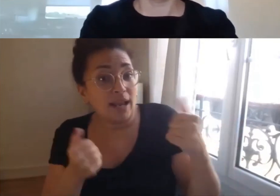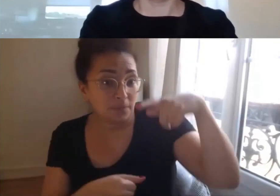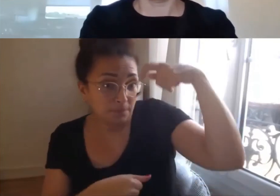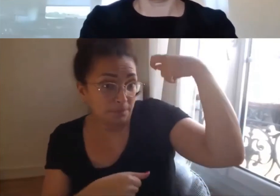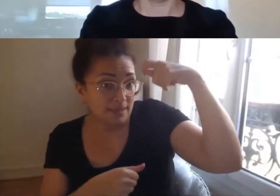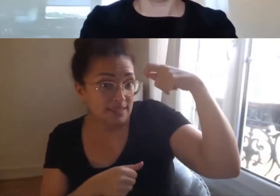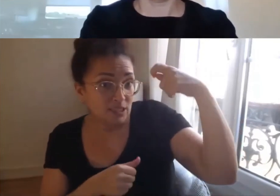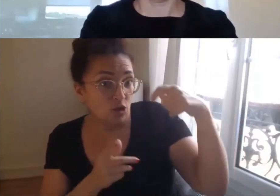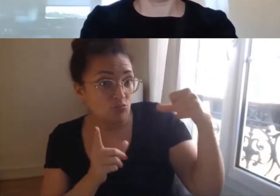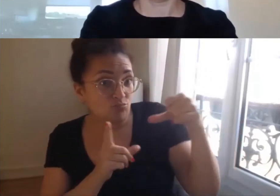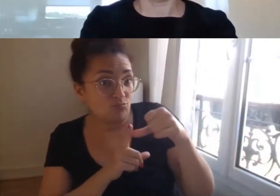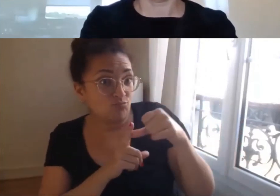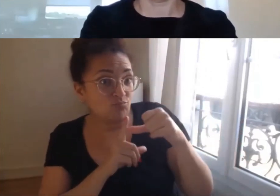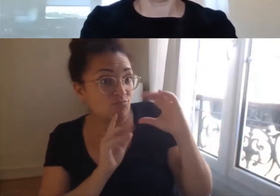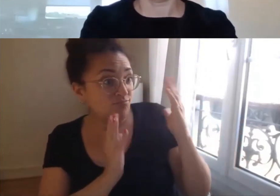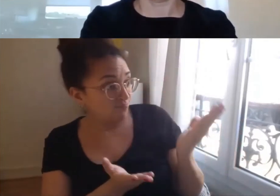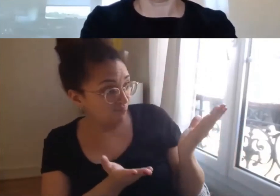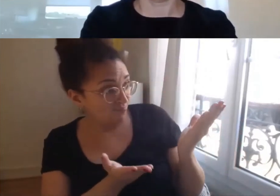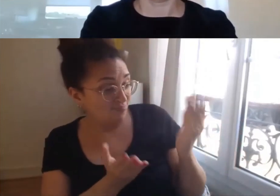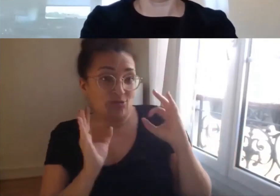Bouchiwa qui a le lourd